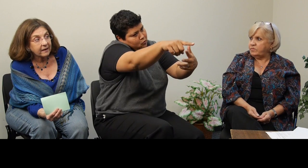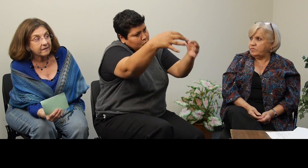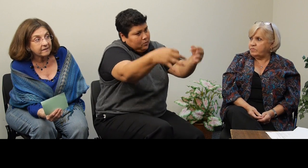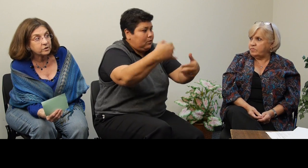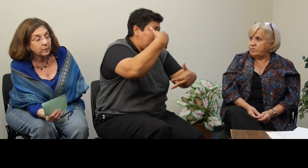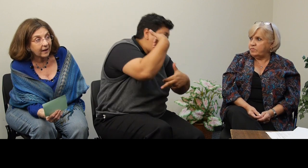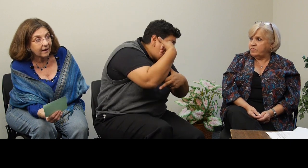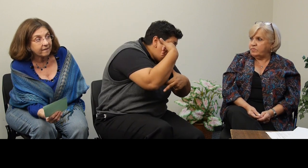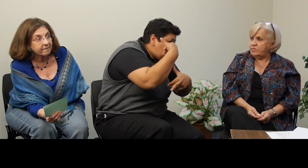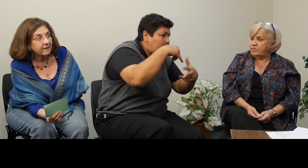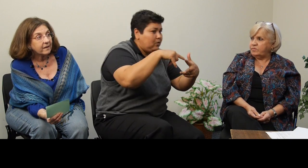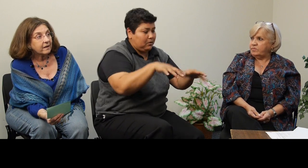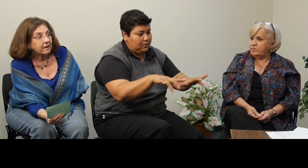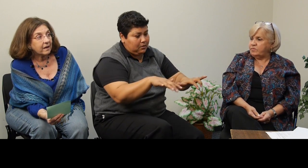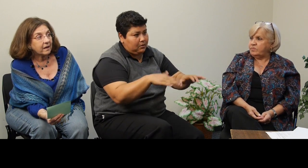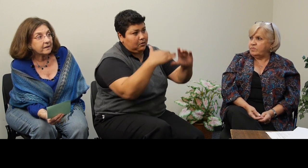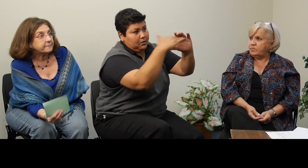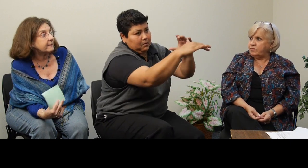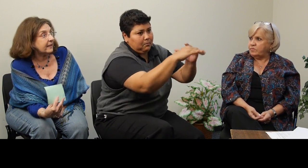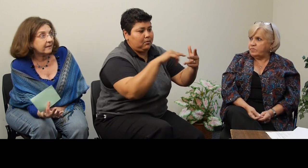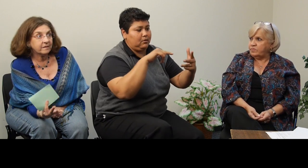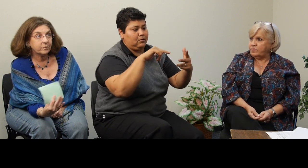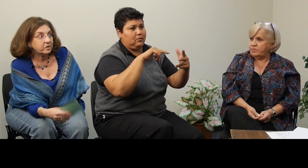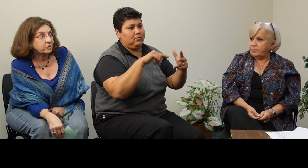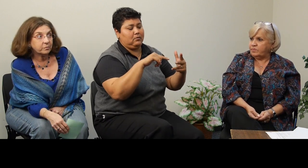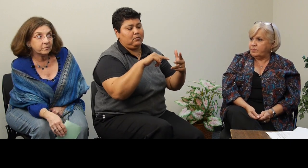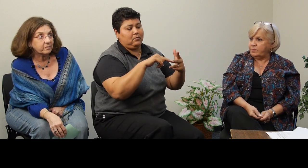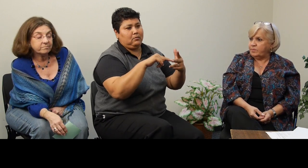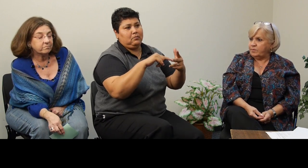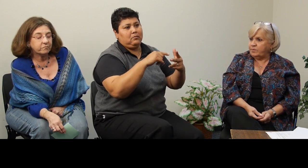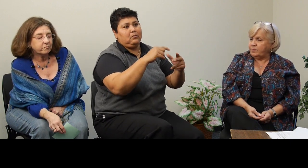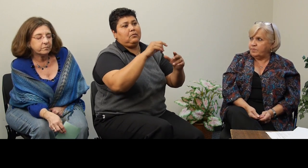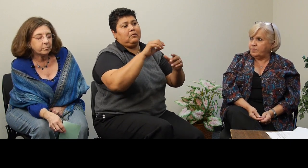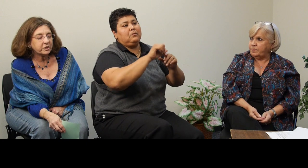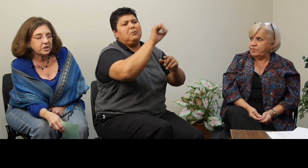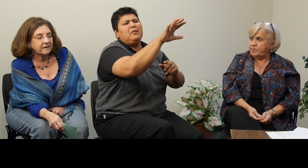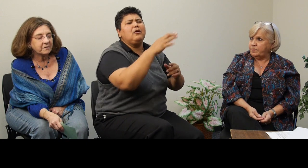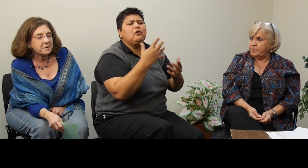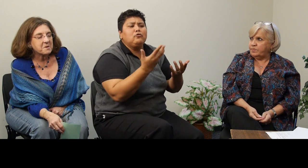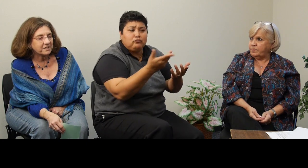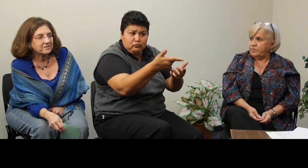that you have, and we would appreciate it very much.